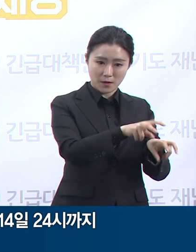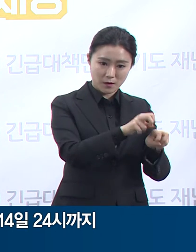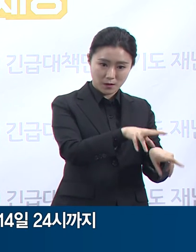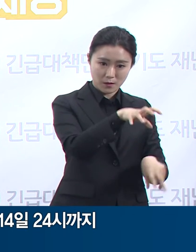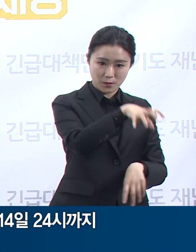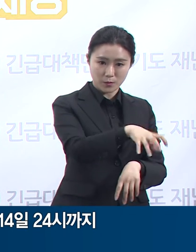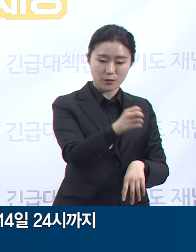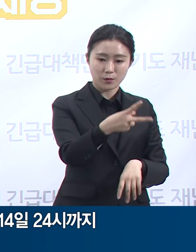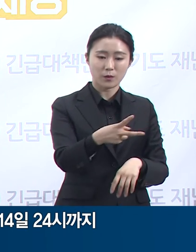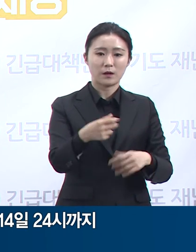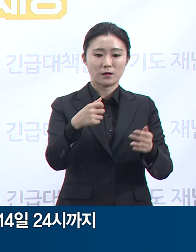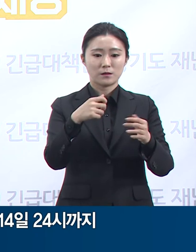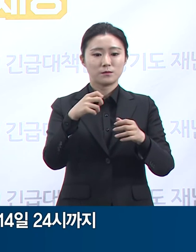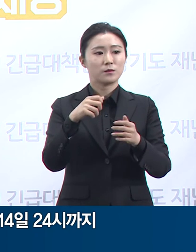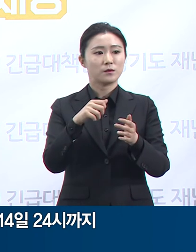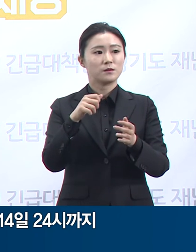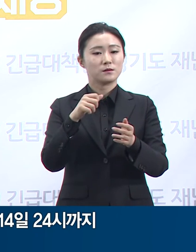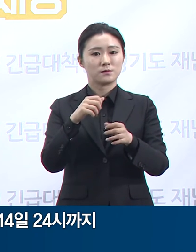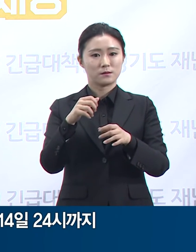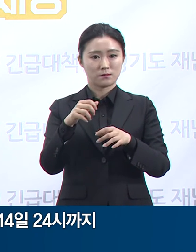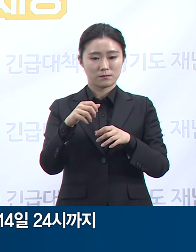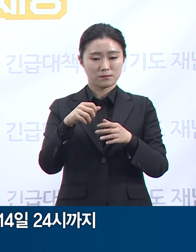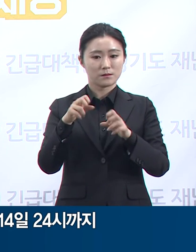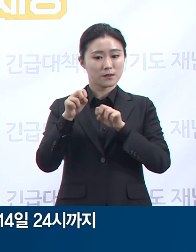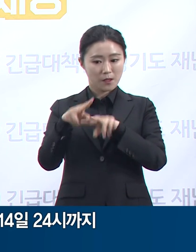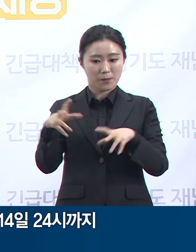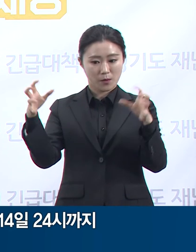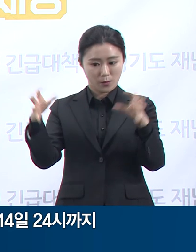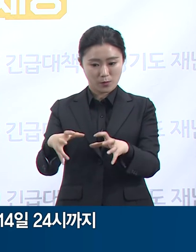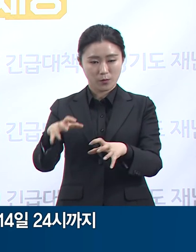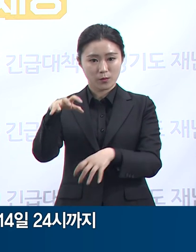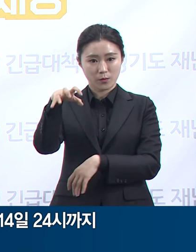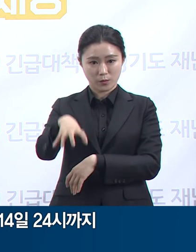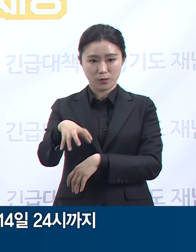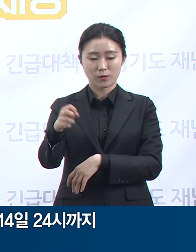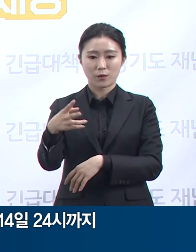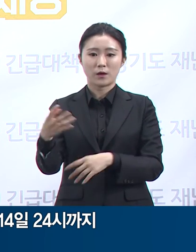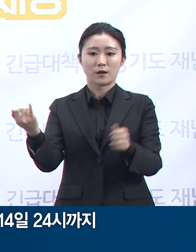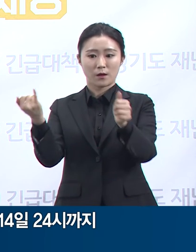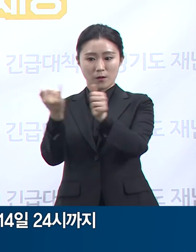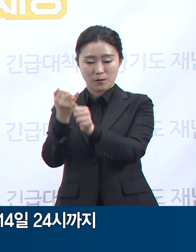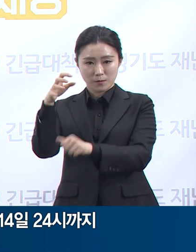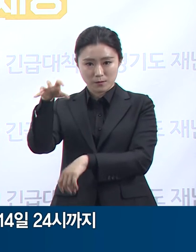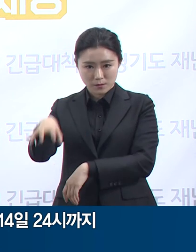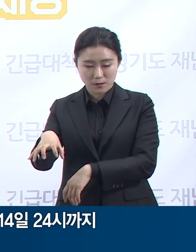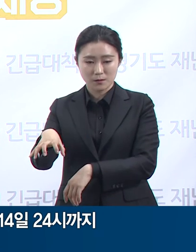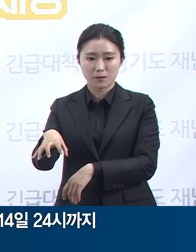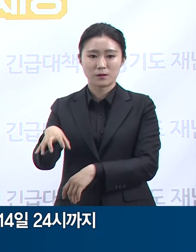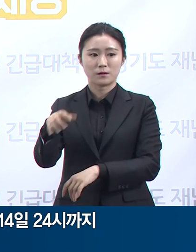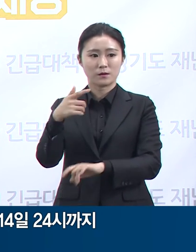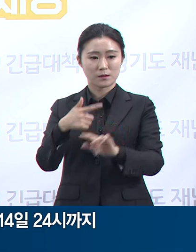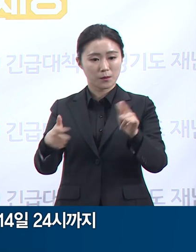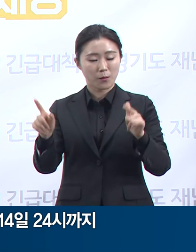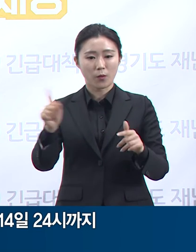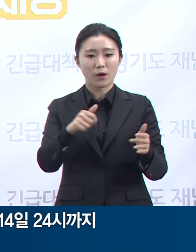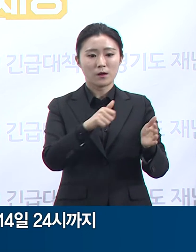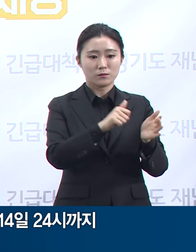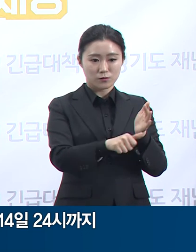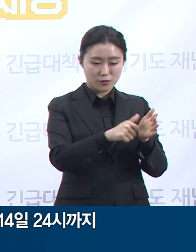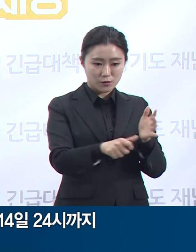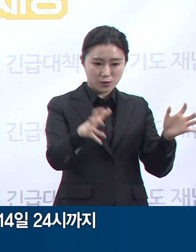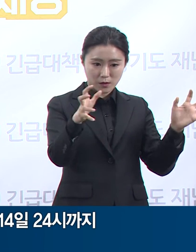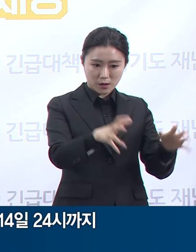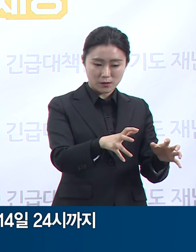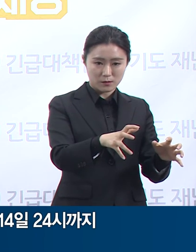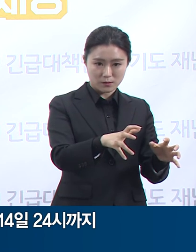콜센터, 장례식장, 결혼식장으로 최근 집단 감염이 발생한 물류 관련 업종, 이용자가 많고